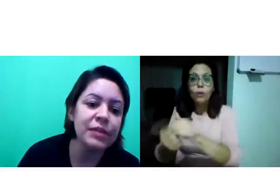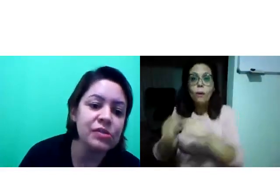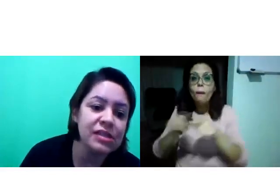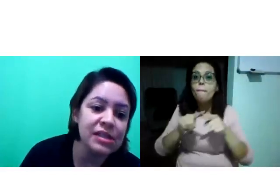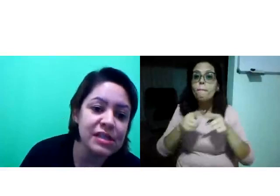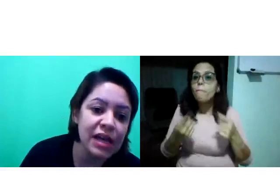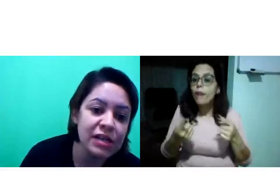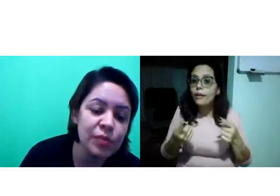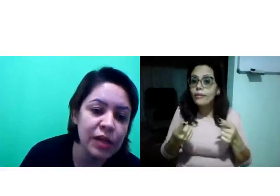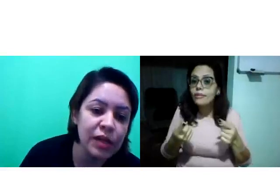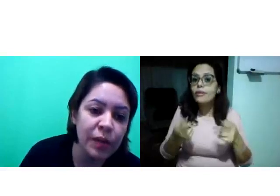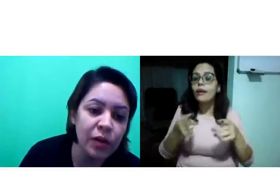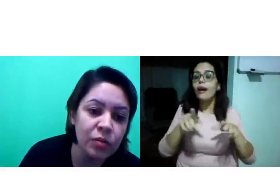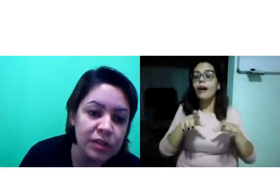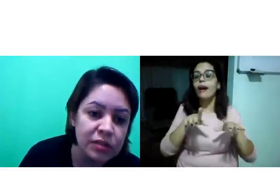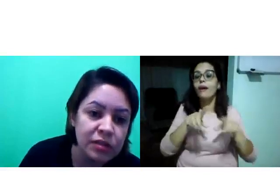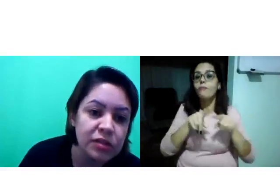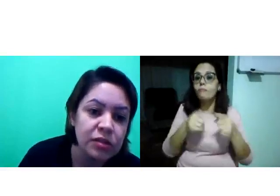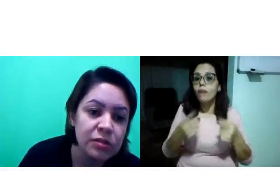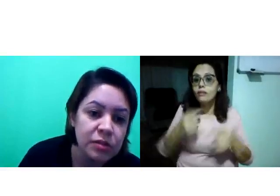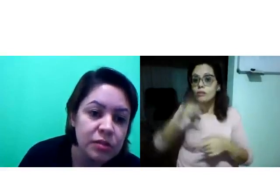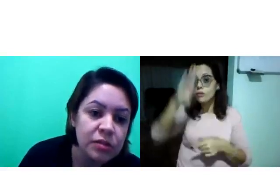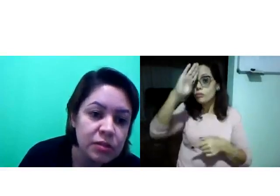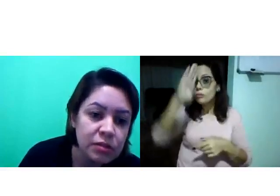fazer as adaptações necessárias de uma língua para a outra.